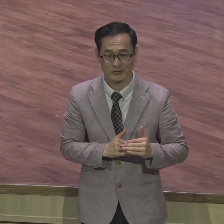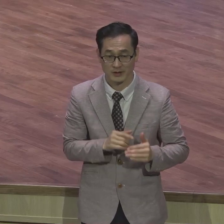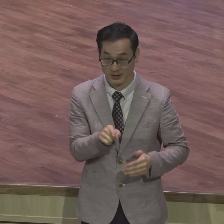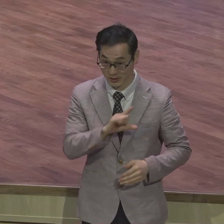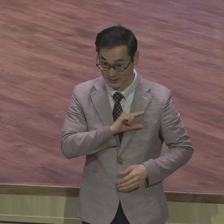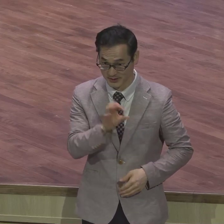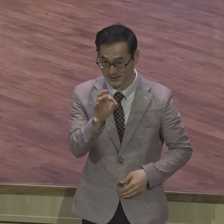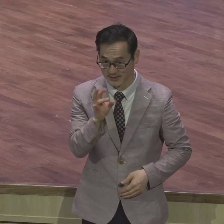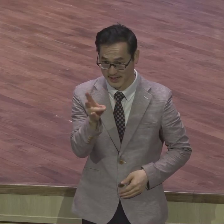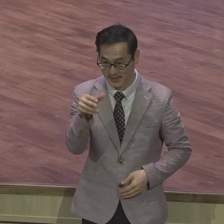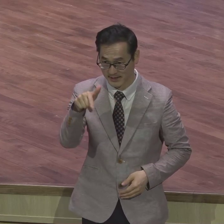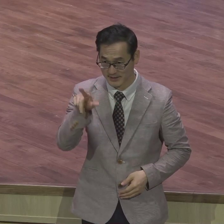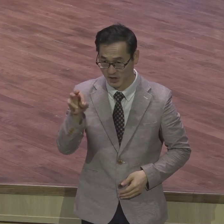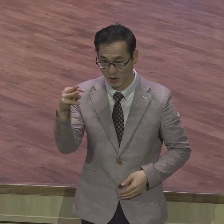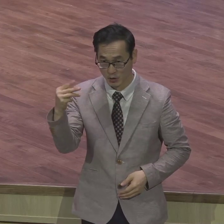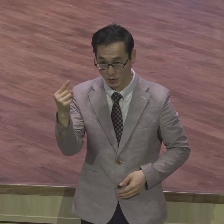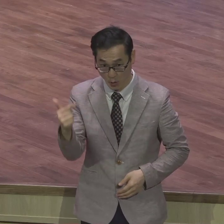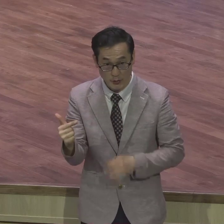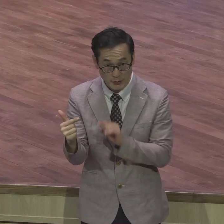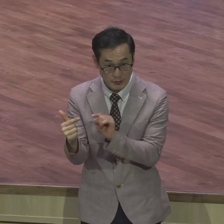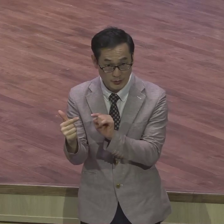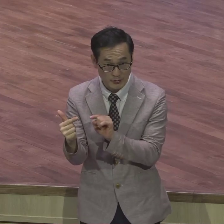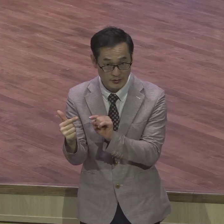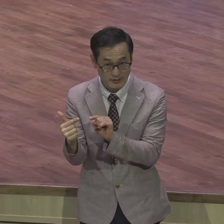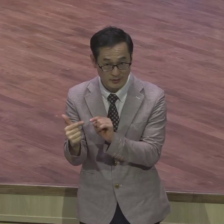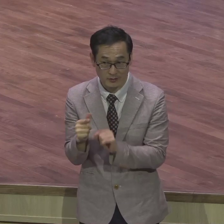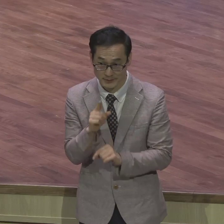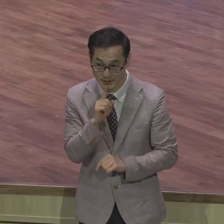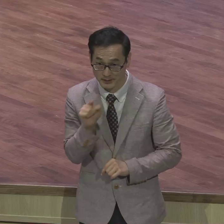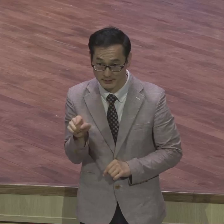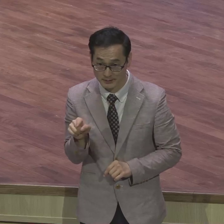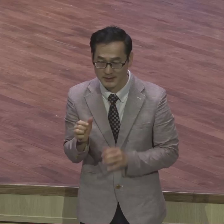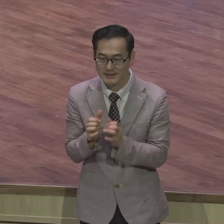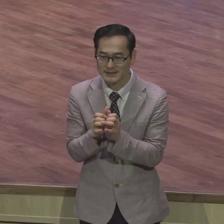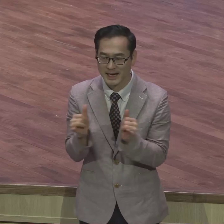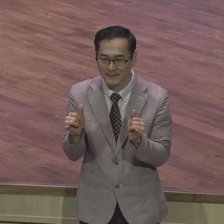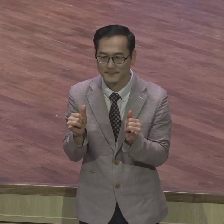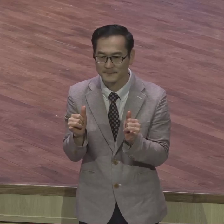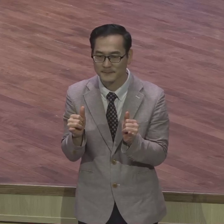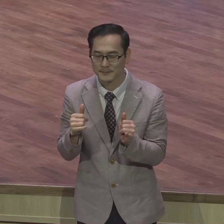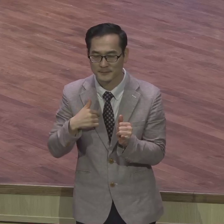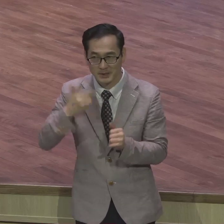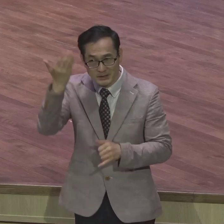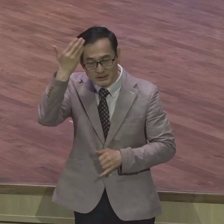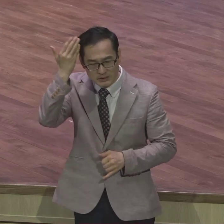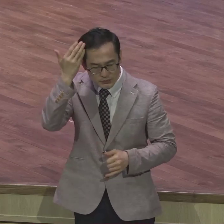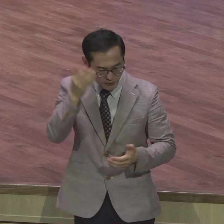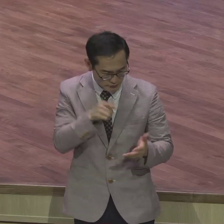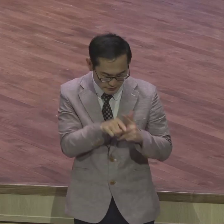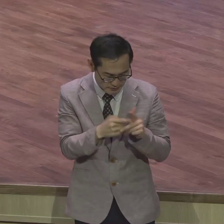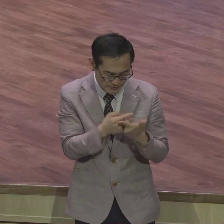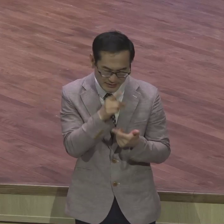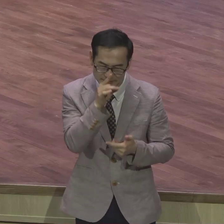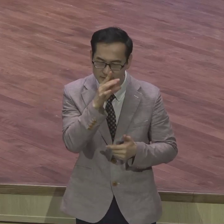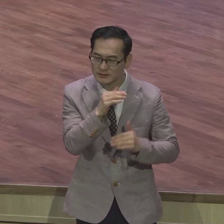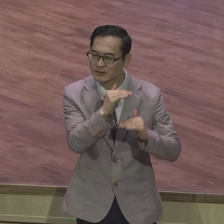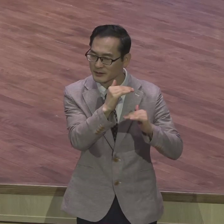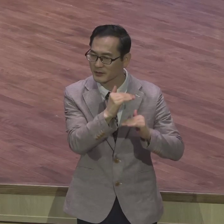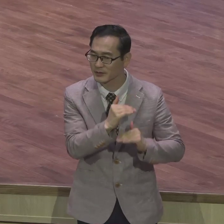하는데 그것은 인간의 이성적인 논리로는 이해가 되지 않습니다 쉽게 말하면 사람이